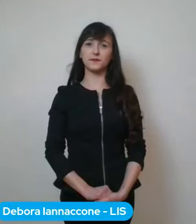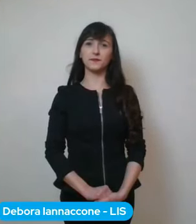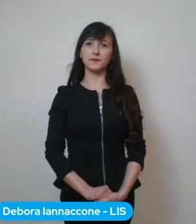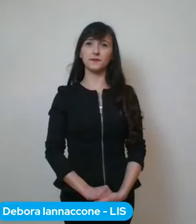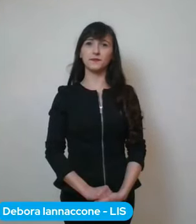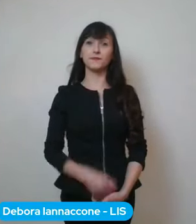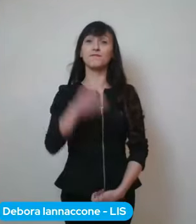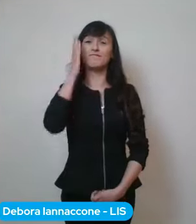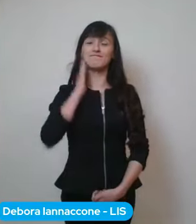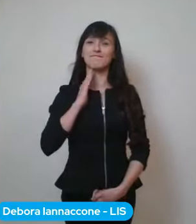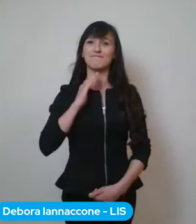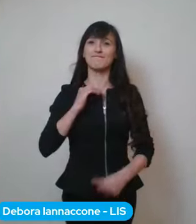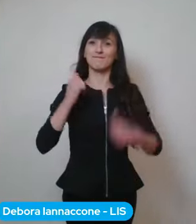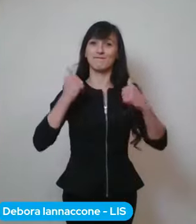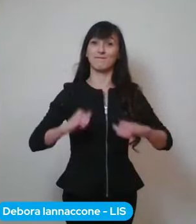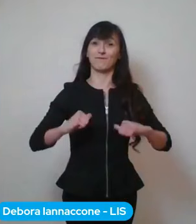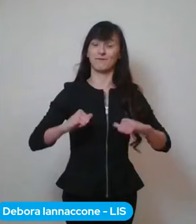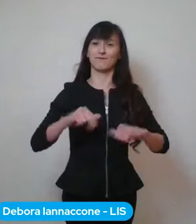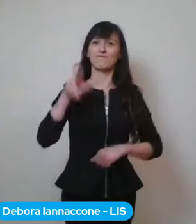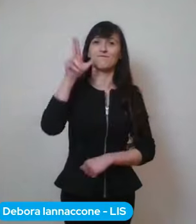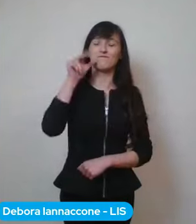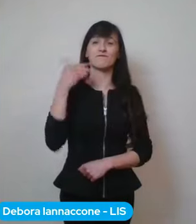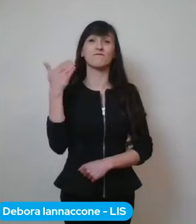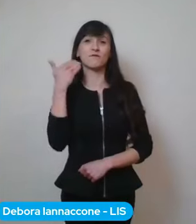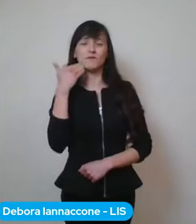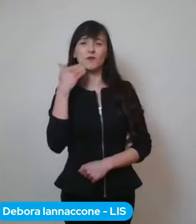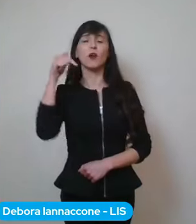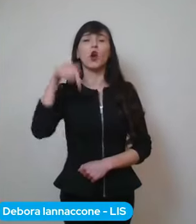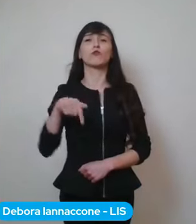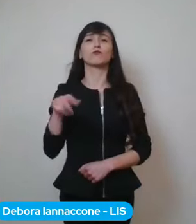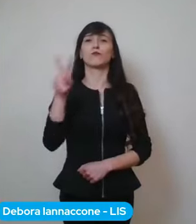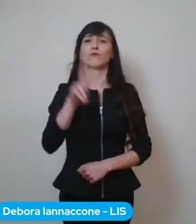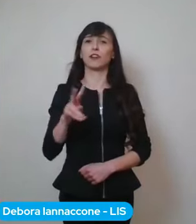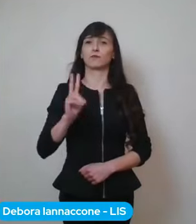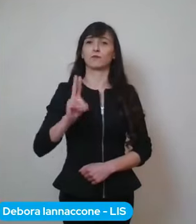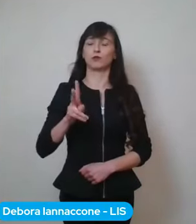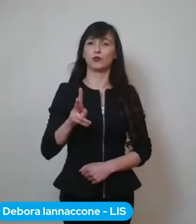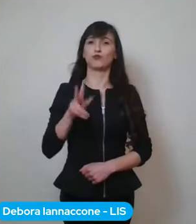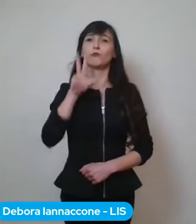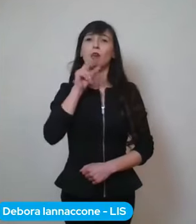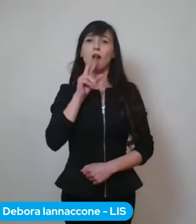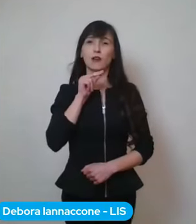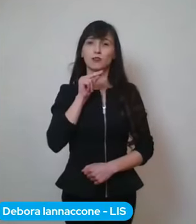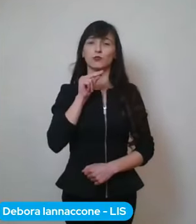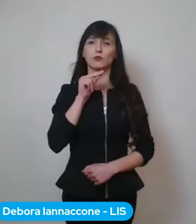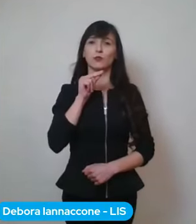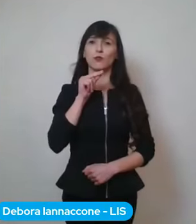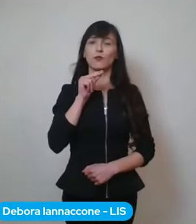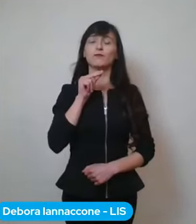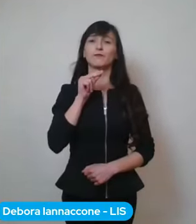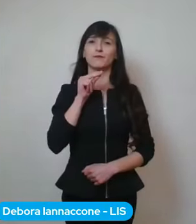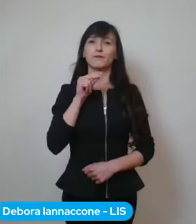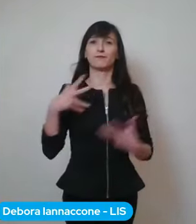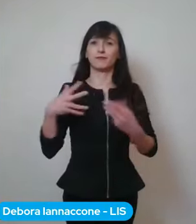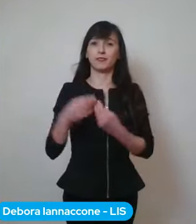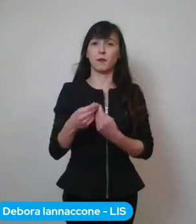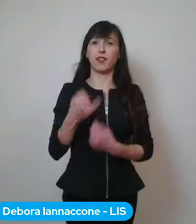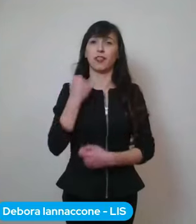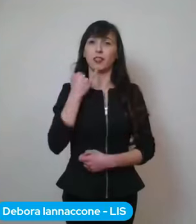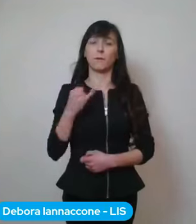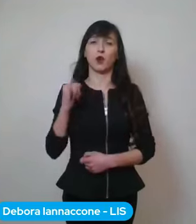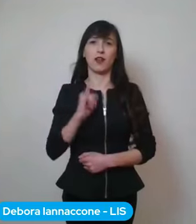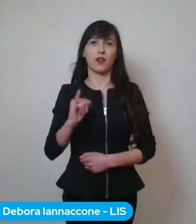Cari concittadine e cari concittadini, oggi è venerdì 12 marzo e con l'aiuto di Deborah